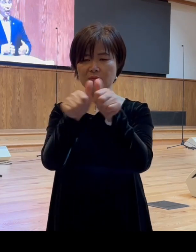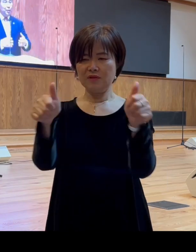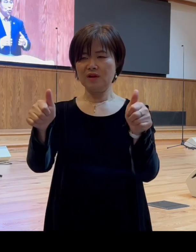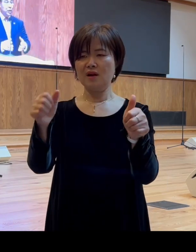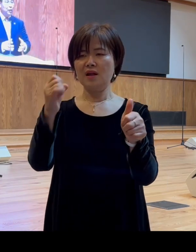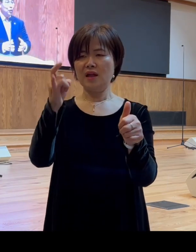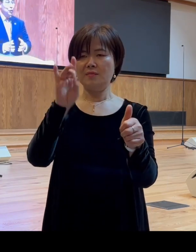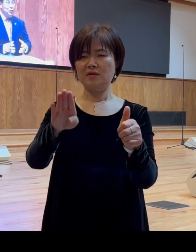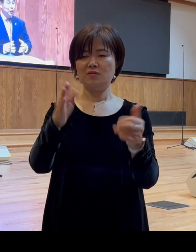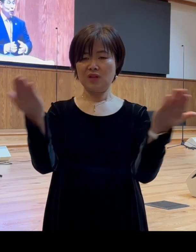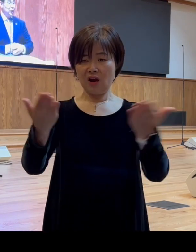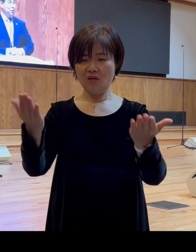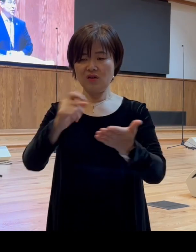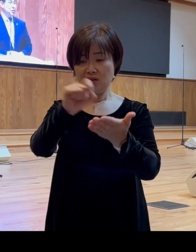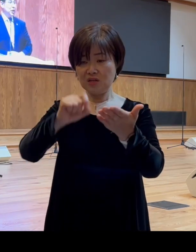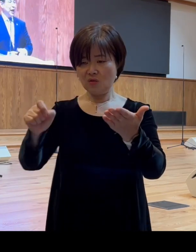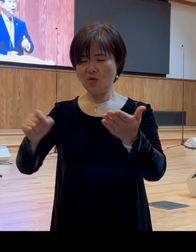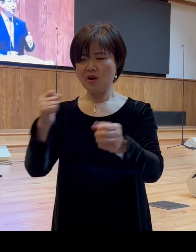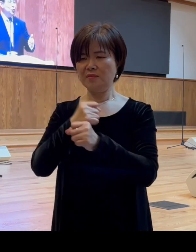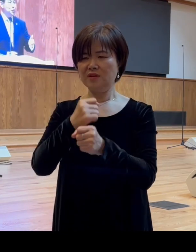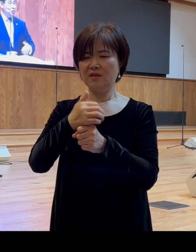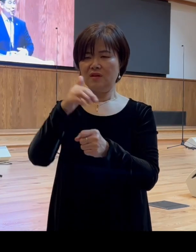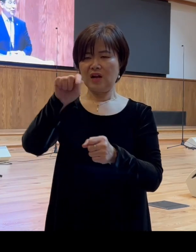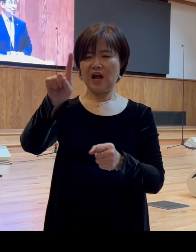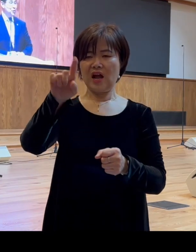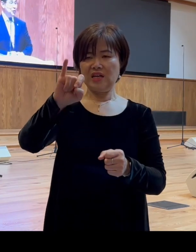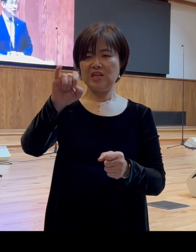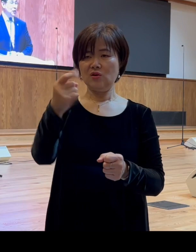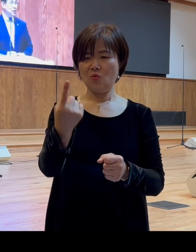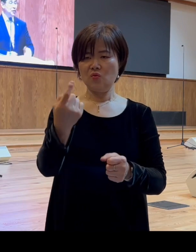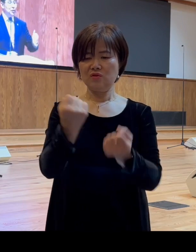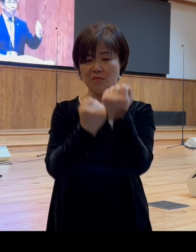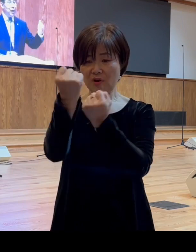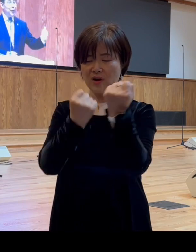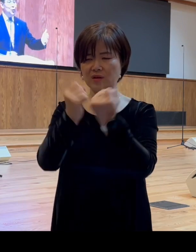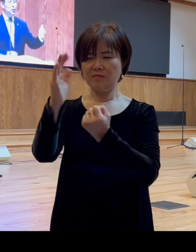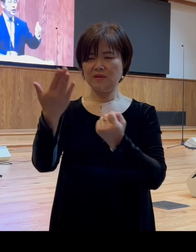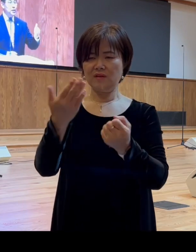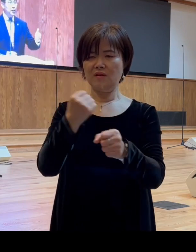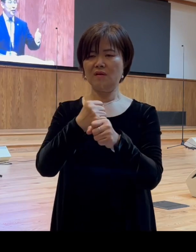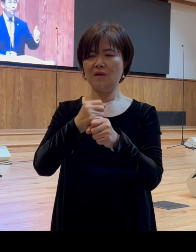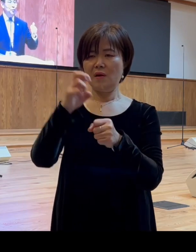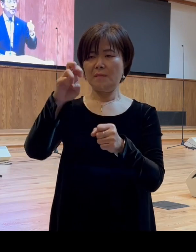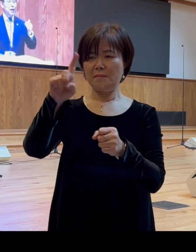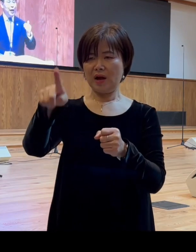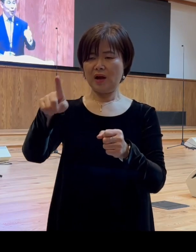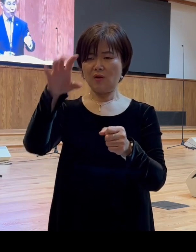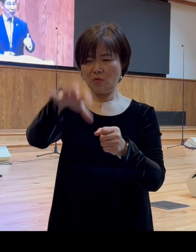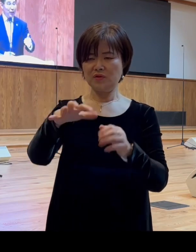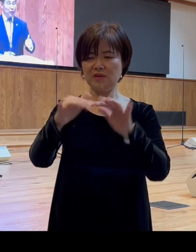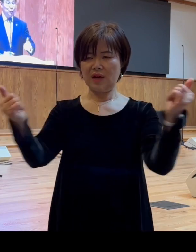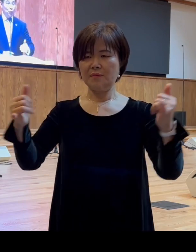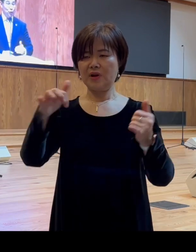사건을 기록하면서 가이오를 설명하면서 그는 마게도냐 사람 가이오다 이렇게 표현을 했습니다